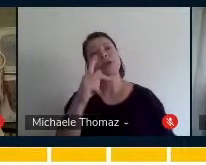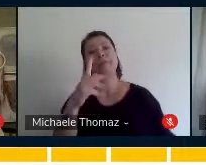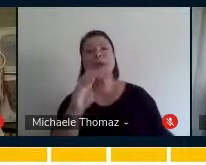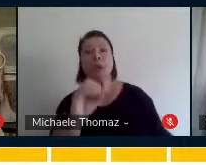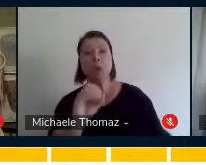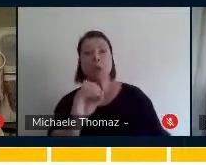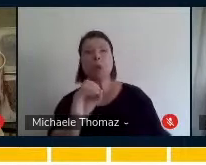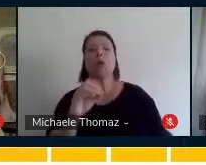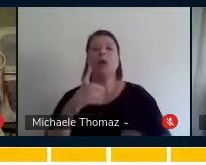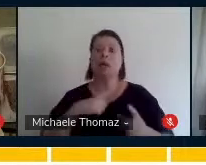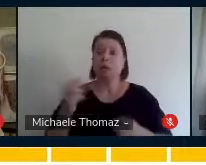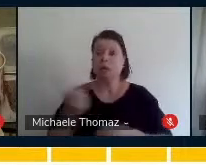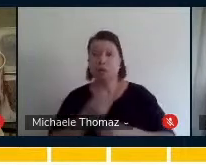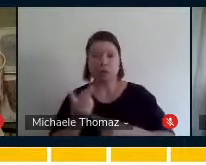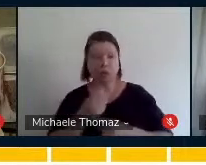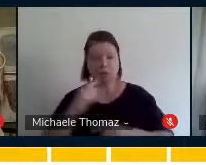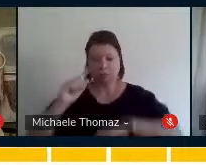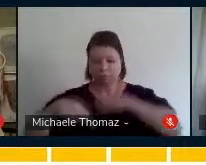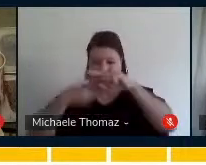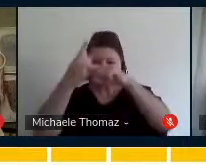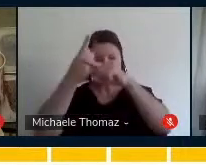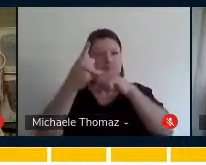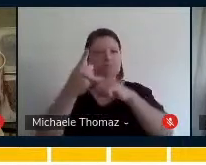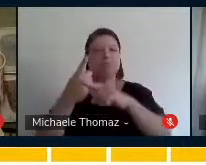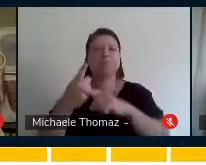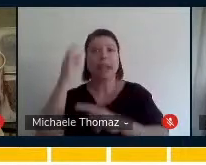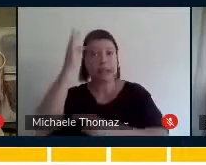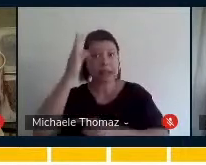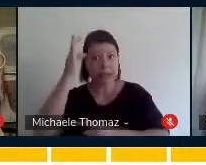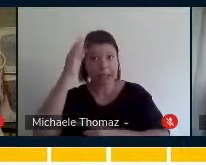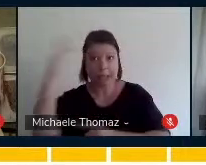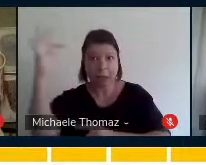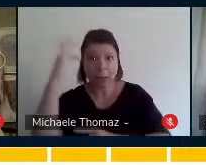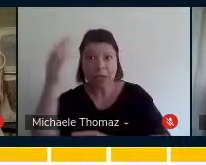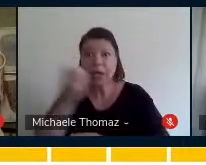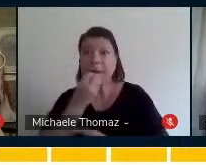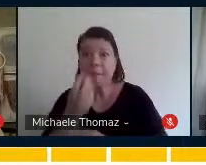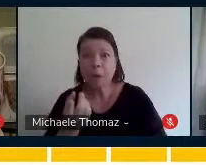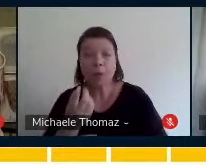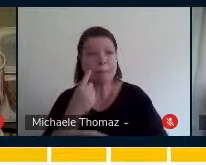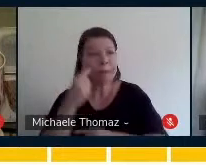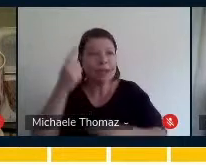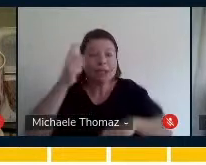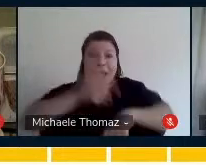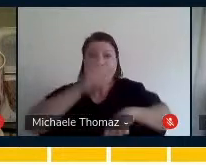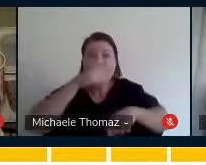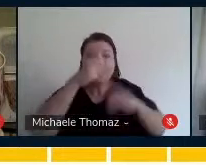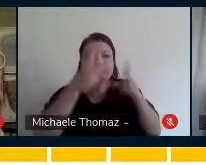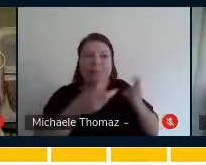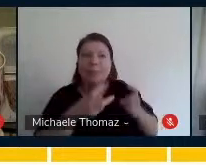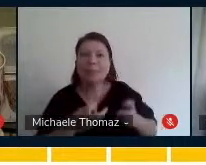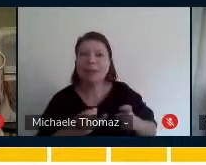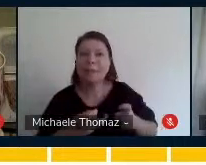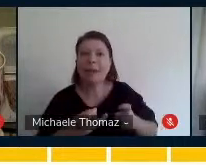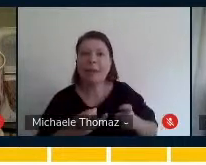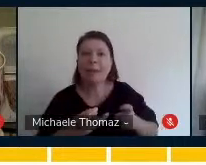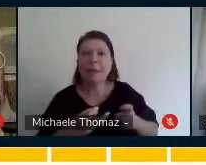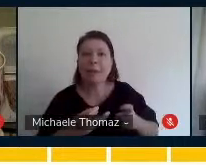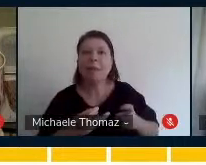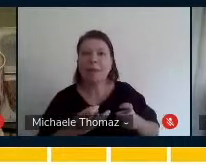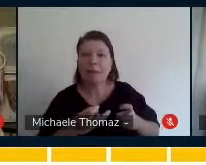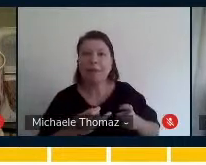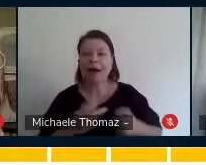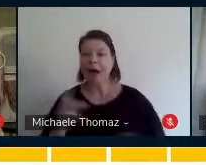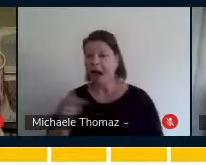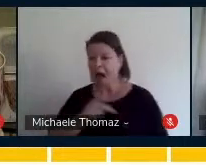típico, e isso é muito rico na teoria quando ele traz, e aí ficou muito palpável nessa hora quando a professora trouxe